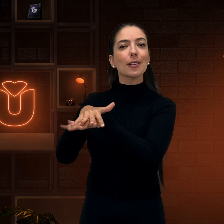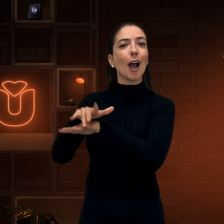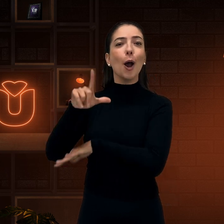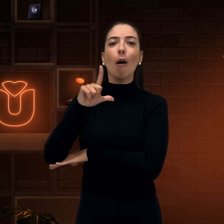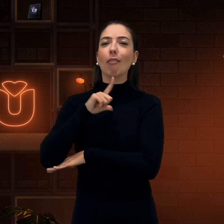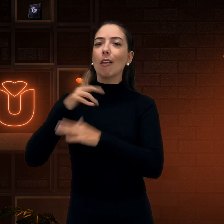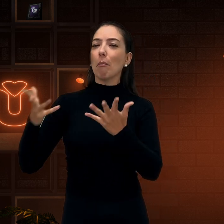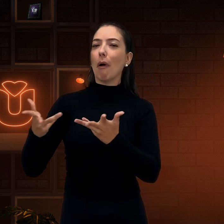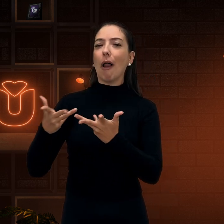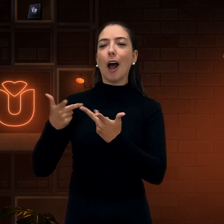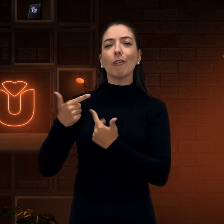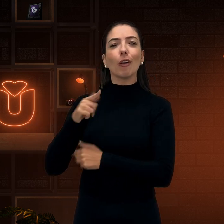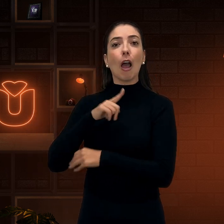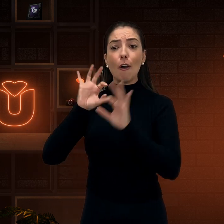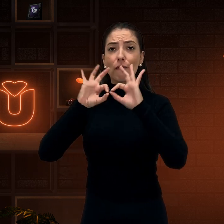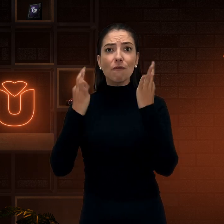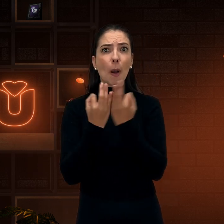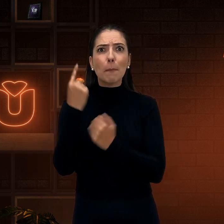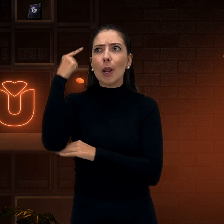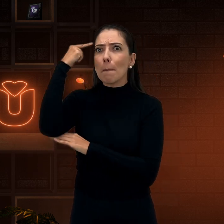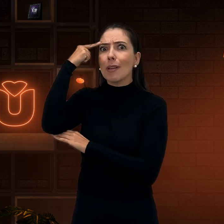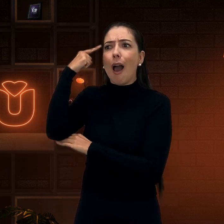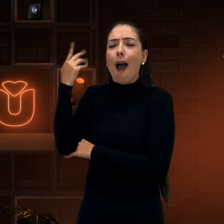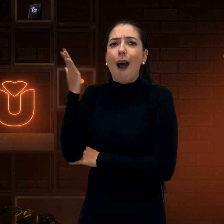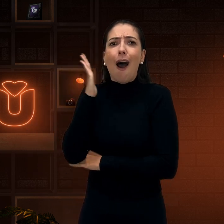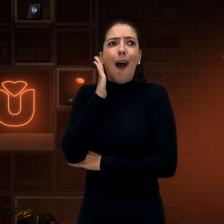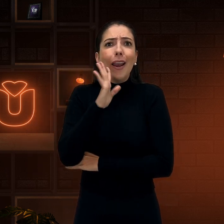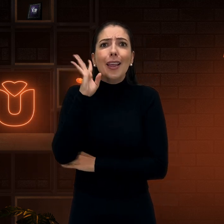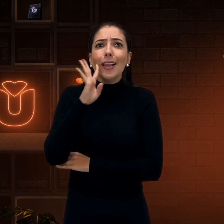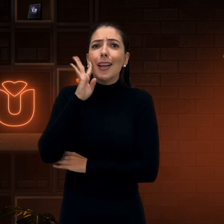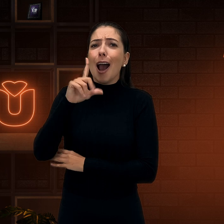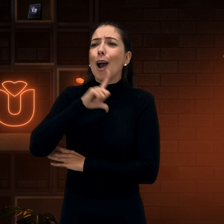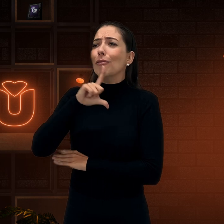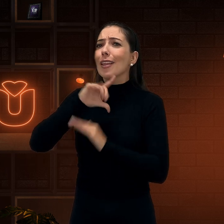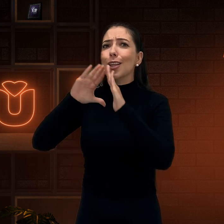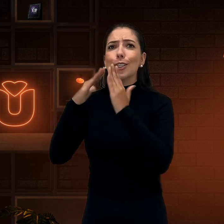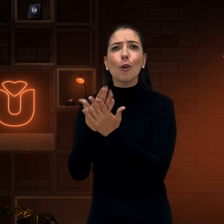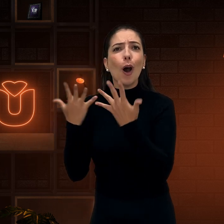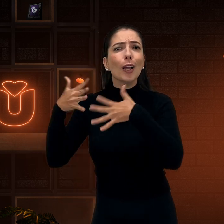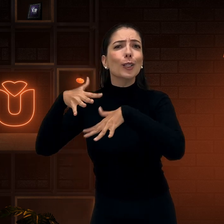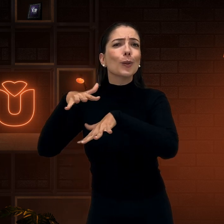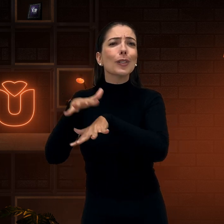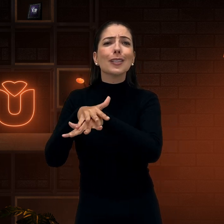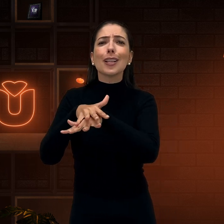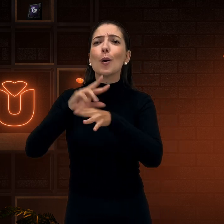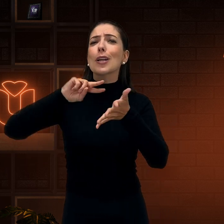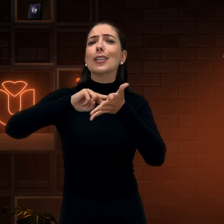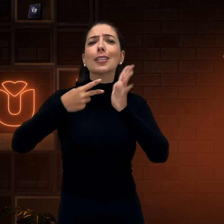inclusivas, as famílias acham que é algo maravilhoso, muito bom, porque promove